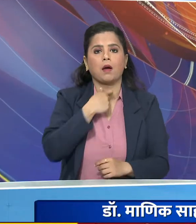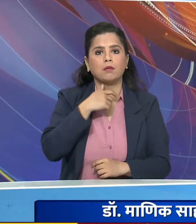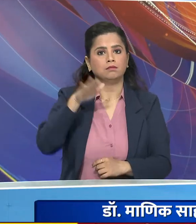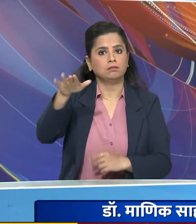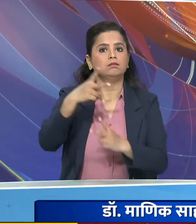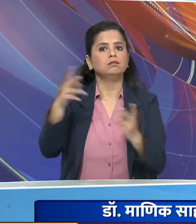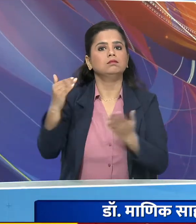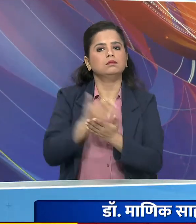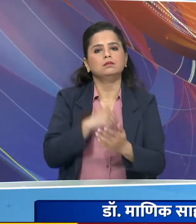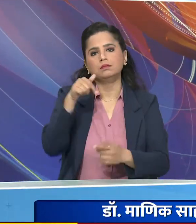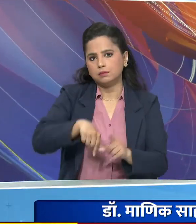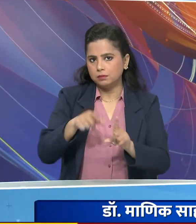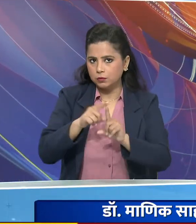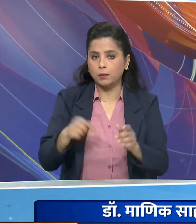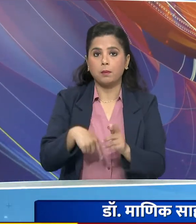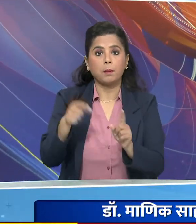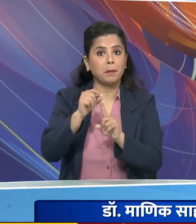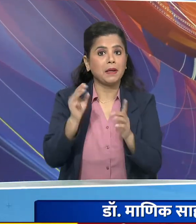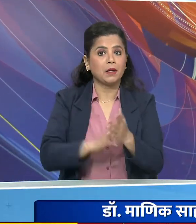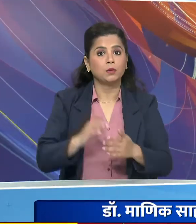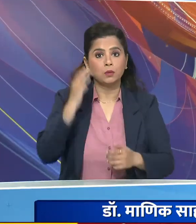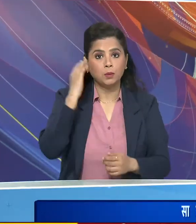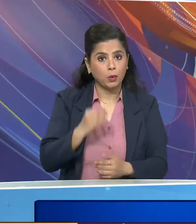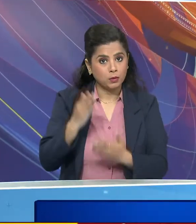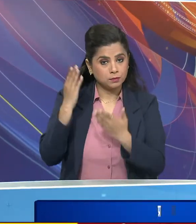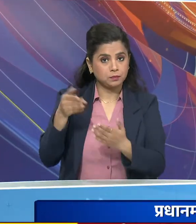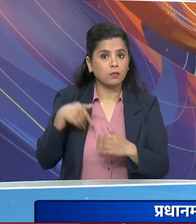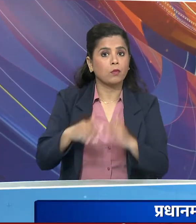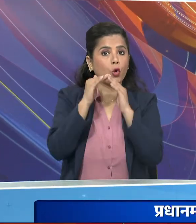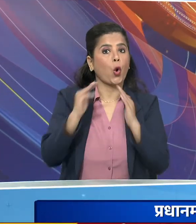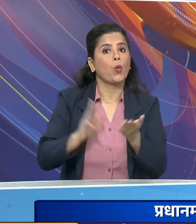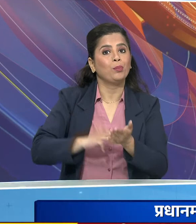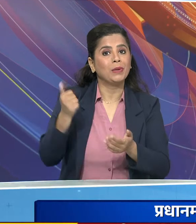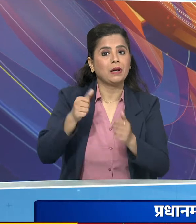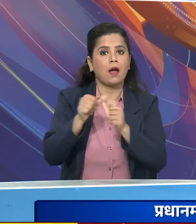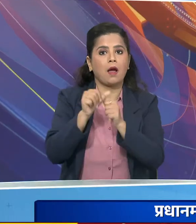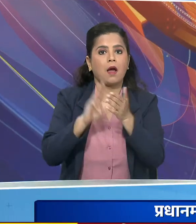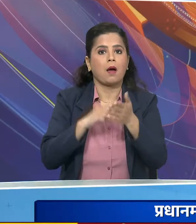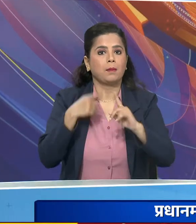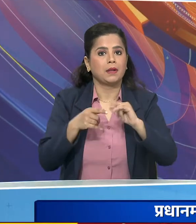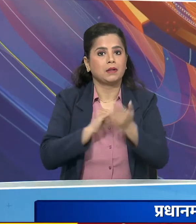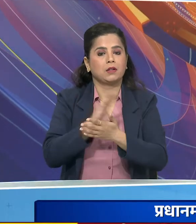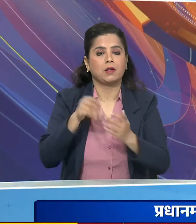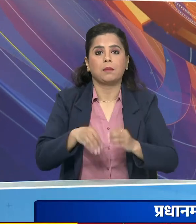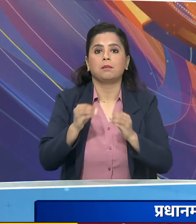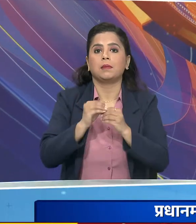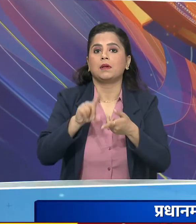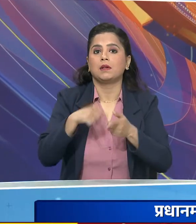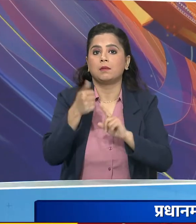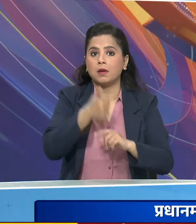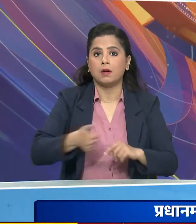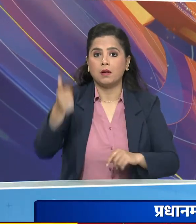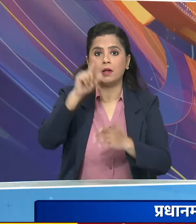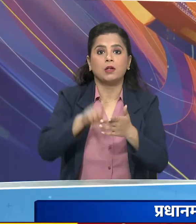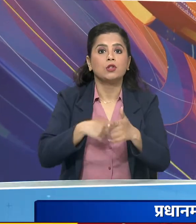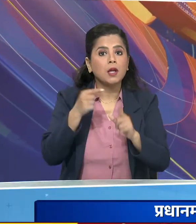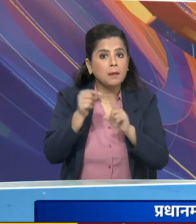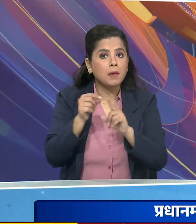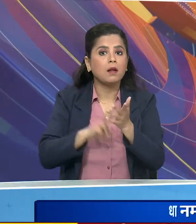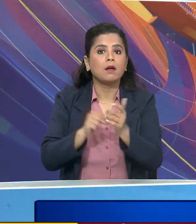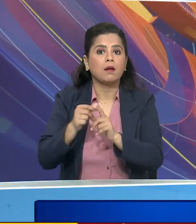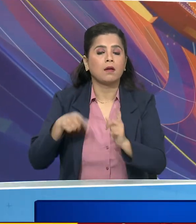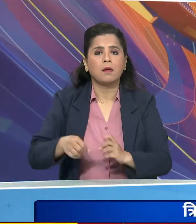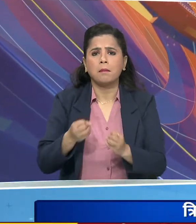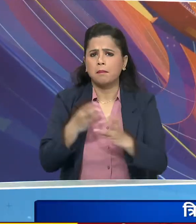ग्रहंड कराया जाएगा प्रतार मंत्री नुएंद्र मोधी, ग्रह मंत्री अमिच्छा, भाजपा प्रमुक जगत प्रकाश नड्डा, कई खेंद्री मंत्री,